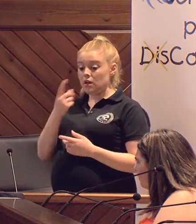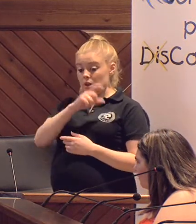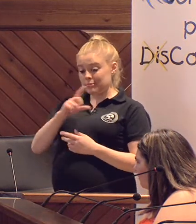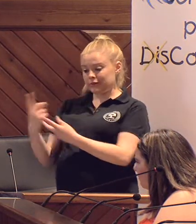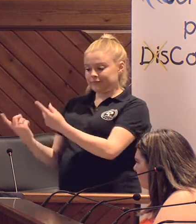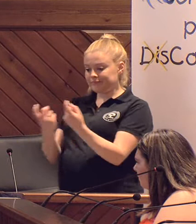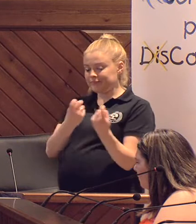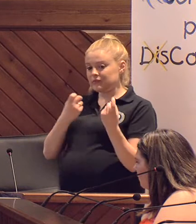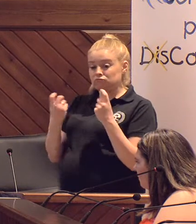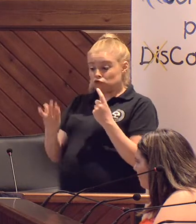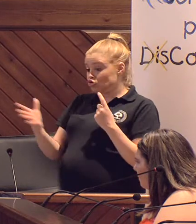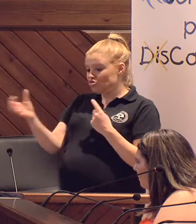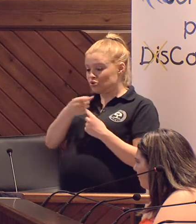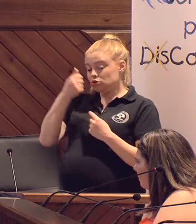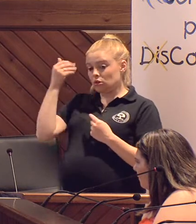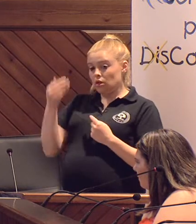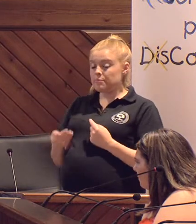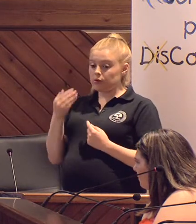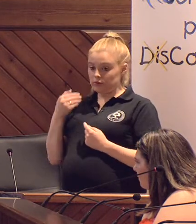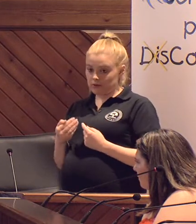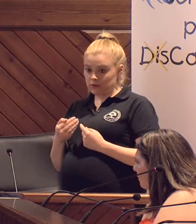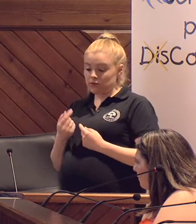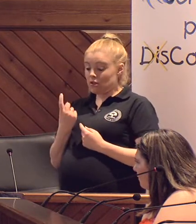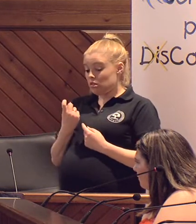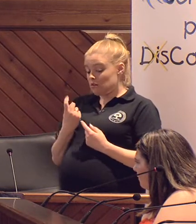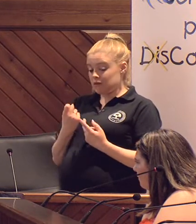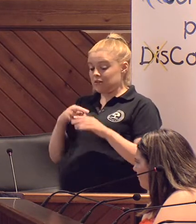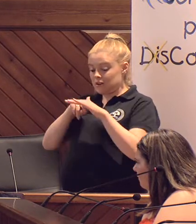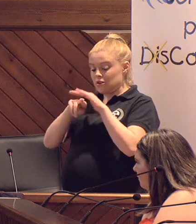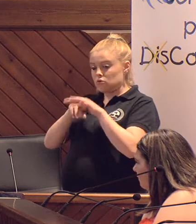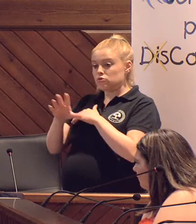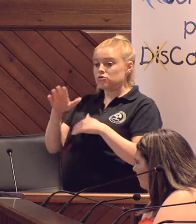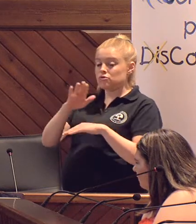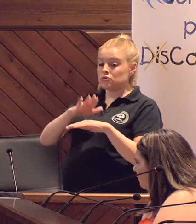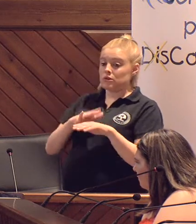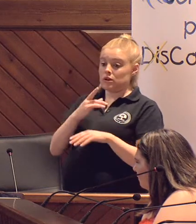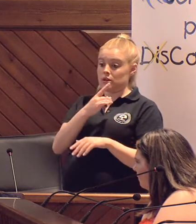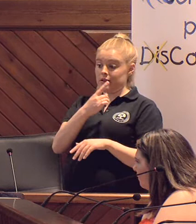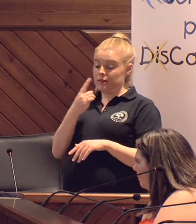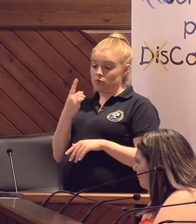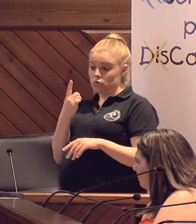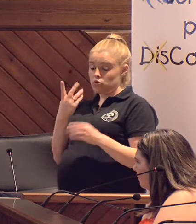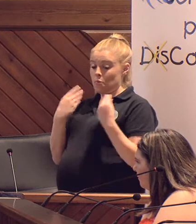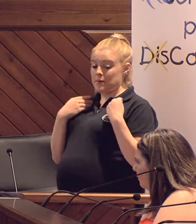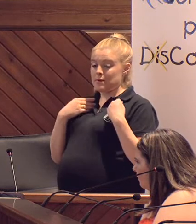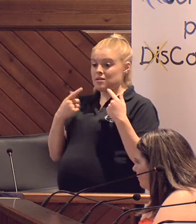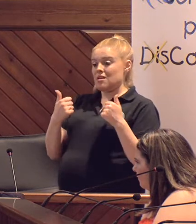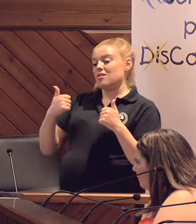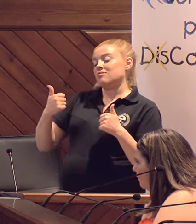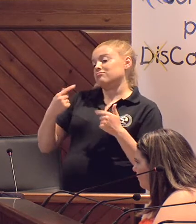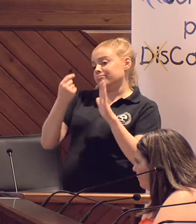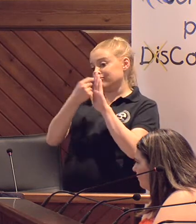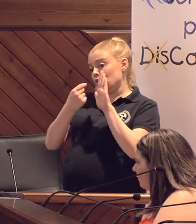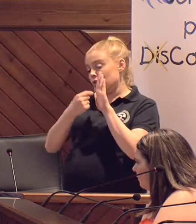personas son de igual importancia, debiendo existir recursos que posibiliten a cada cual convivir en igualdad de condiciones